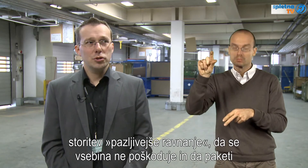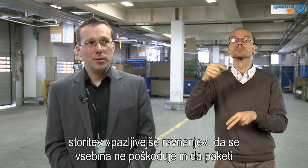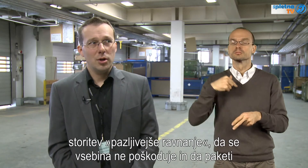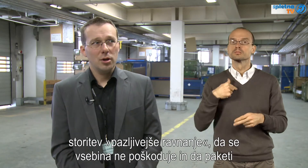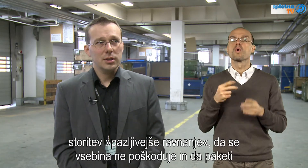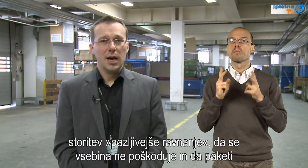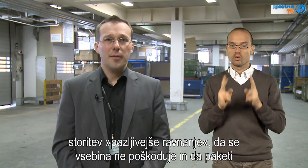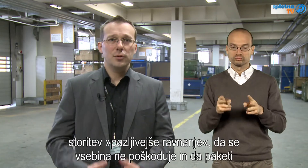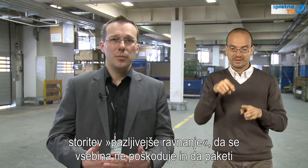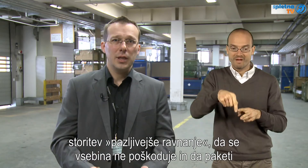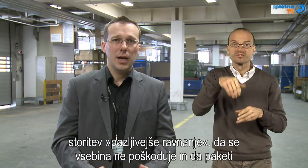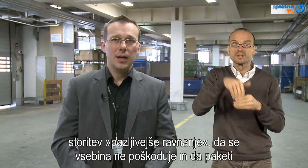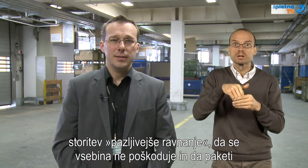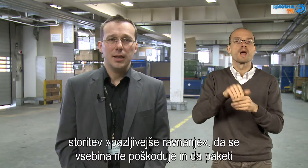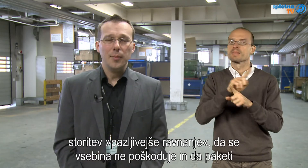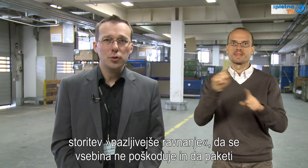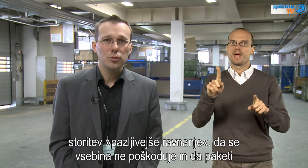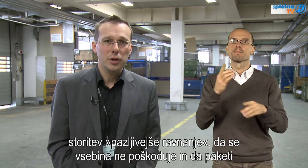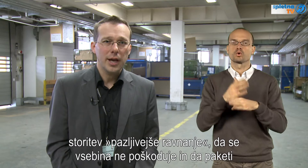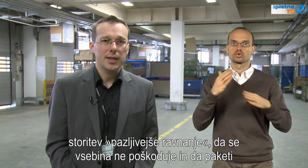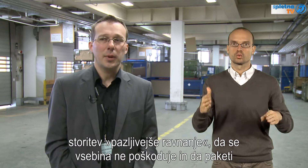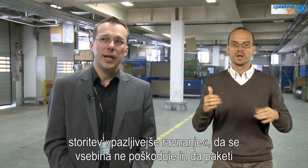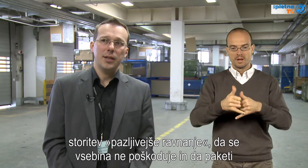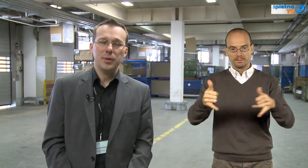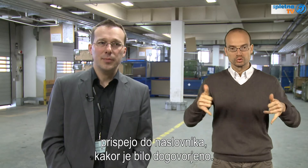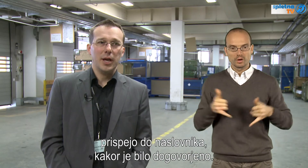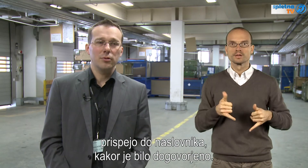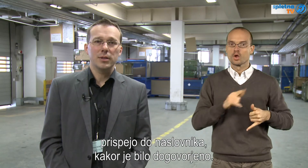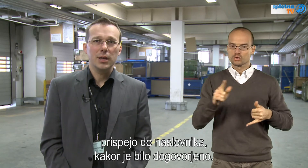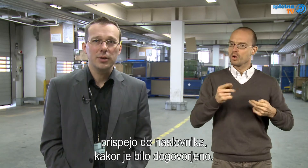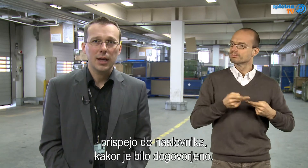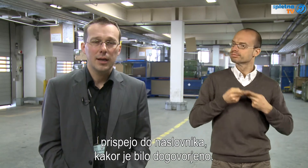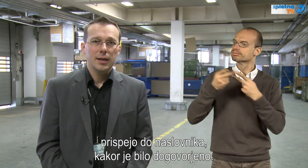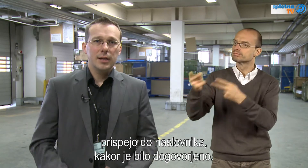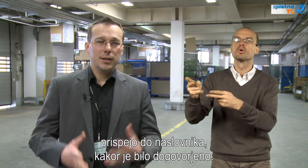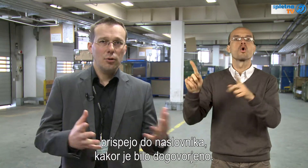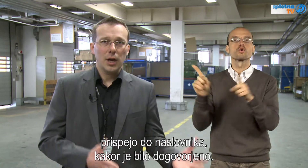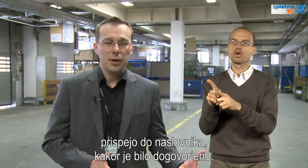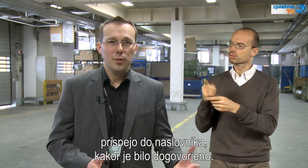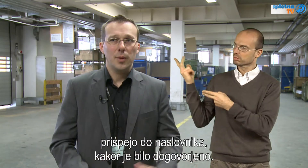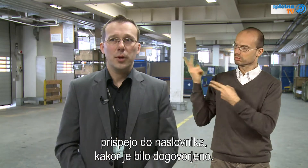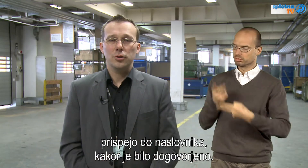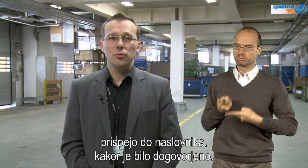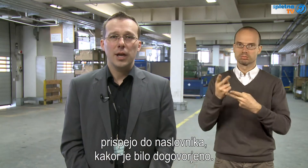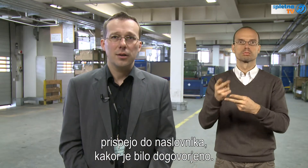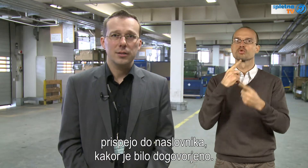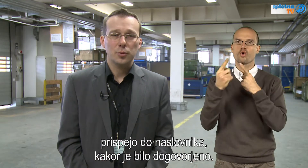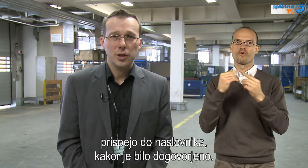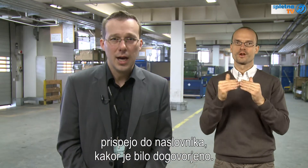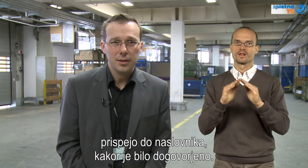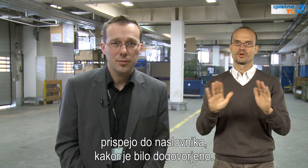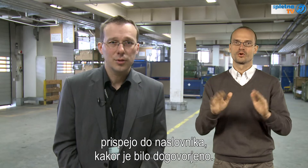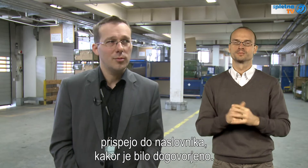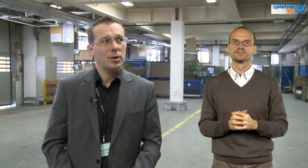Omogočamo, da vsebina se ne poškoduje in da paketi prispejo do naslovnika, tako, kakor je bilo pač dogovorjeno.